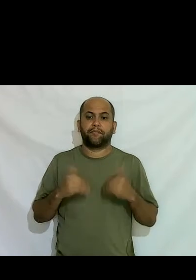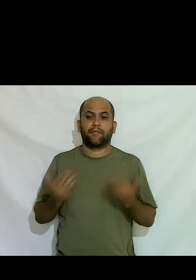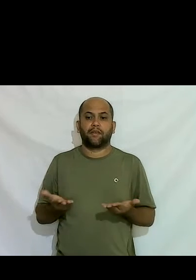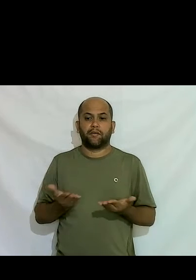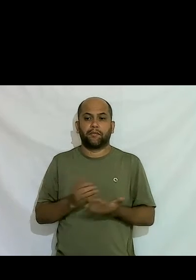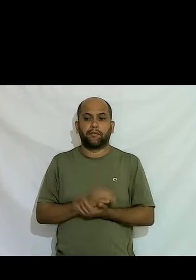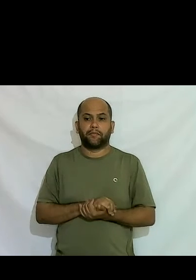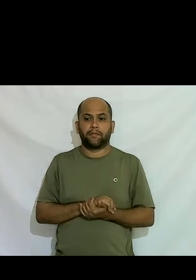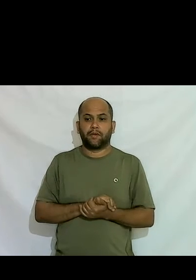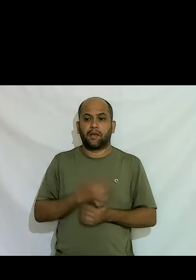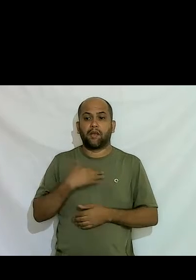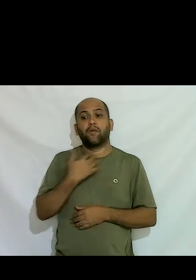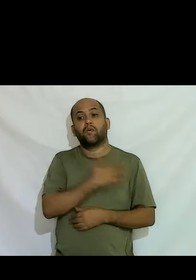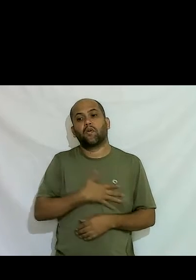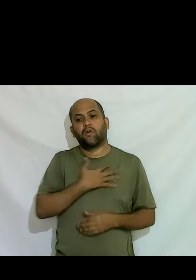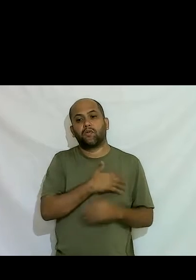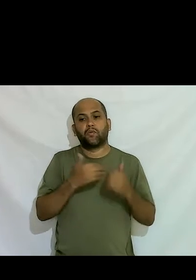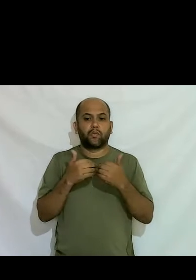sempre gosto de começar